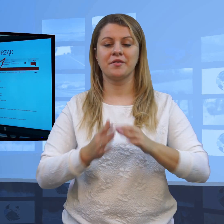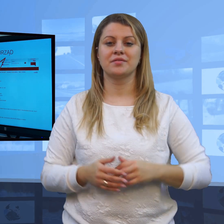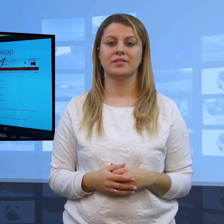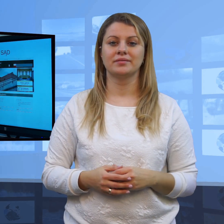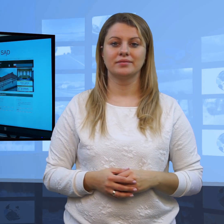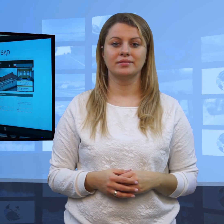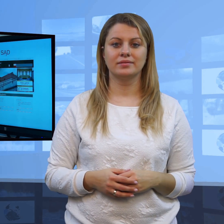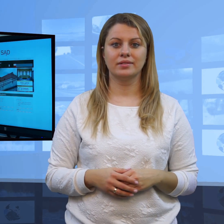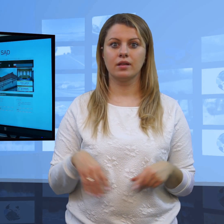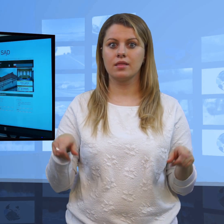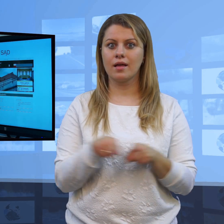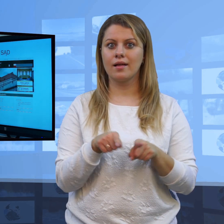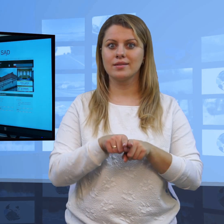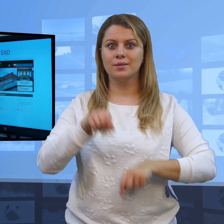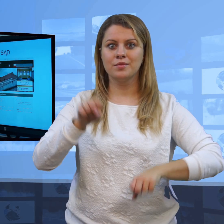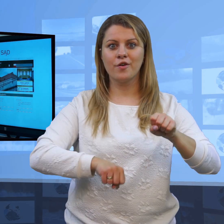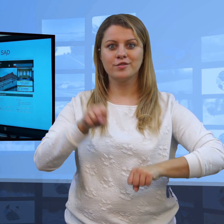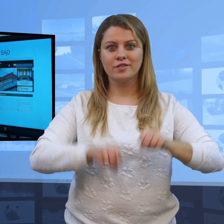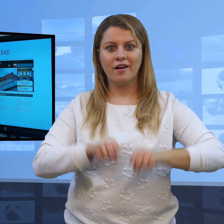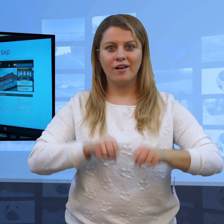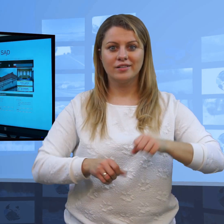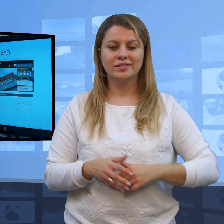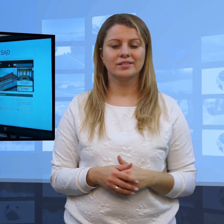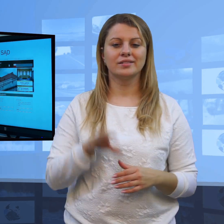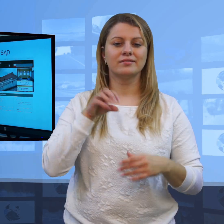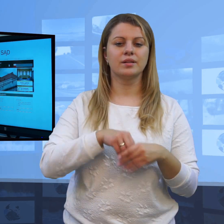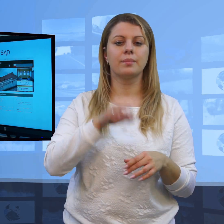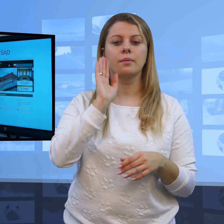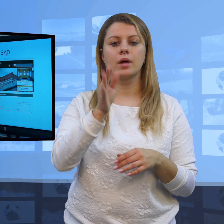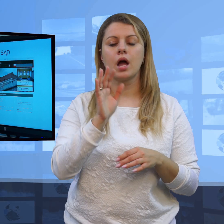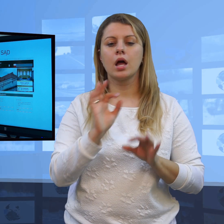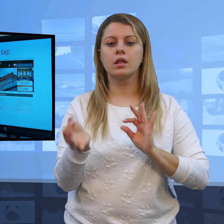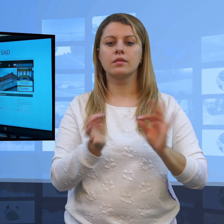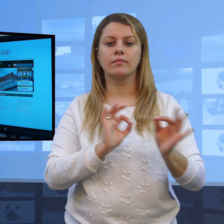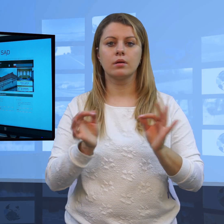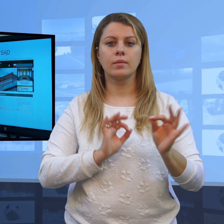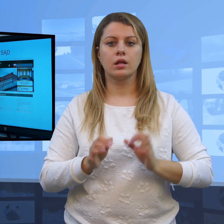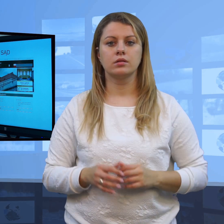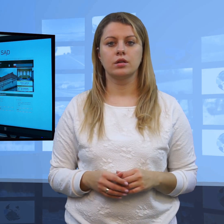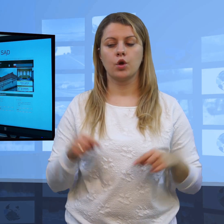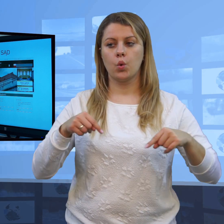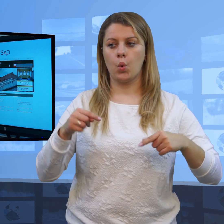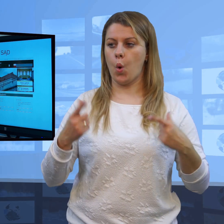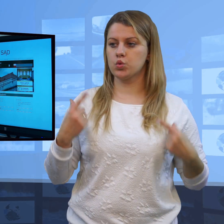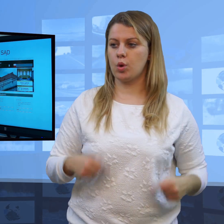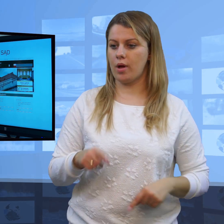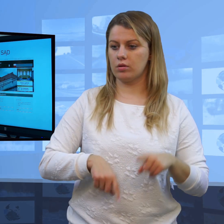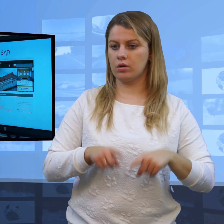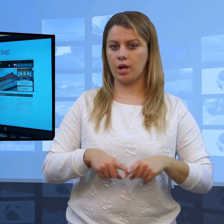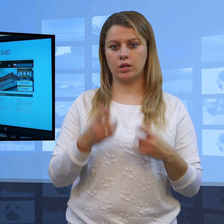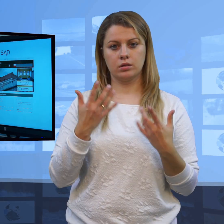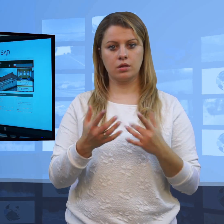informację. Każdy sąd w Polsce też powinien mieć osobę, która